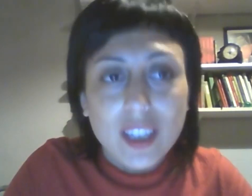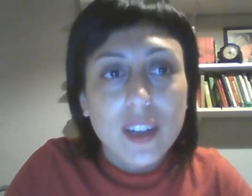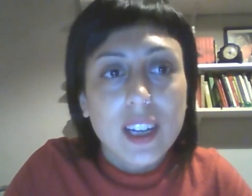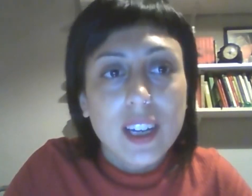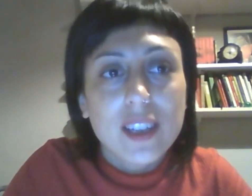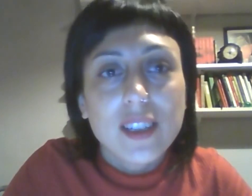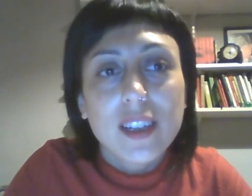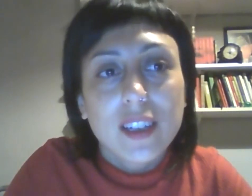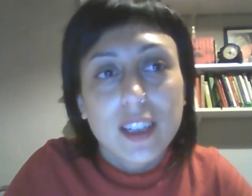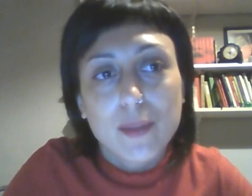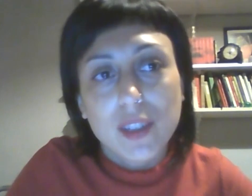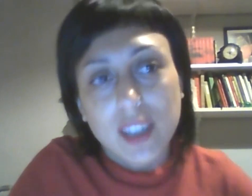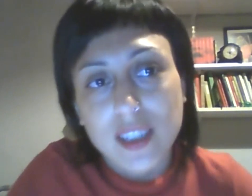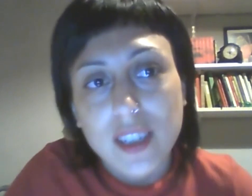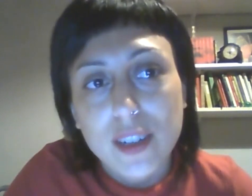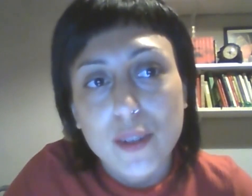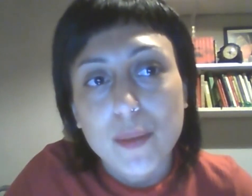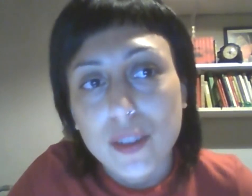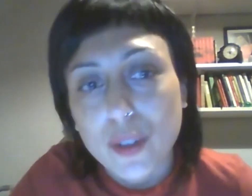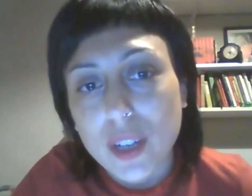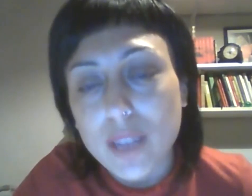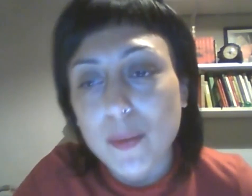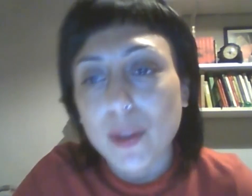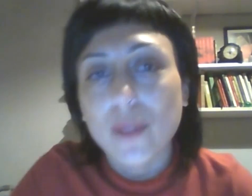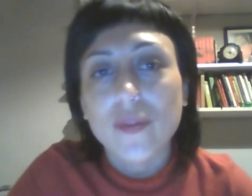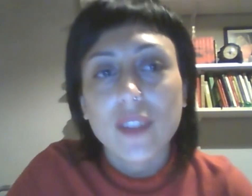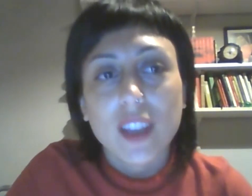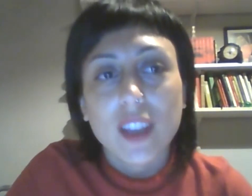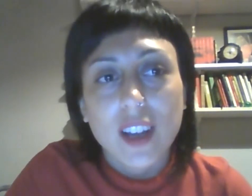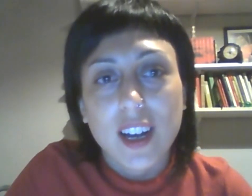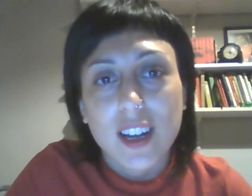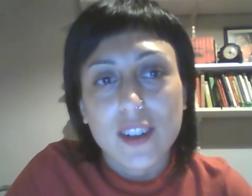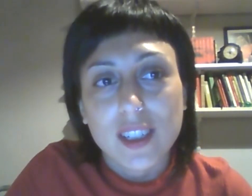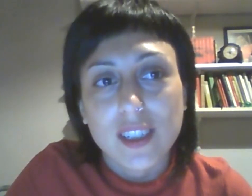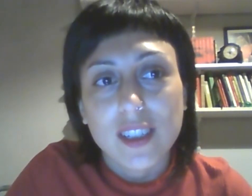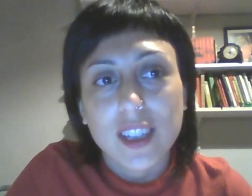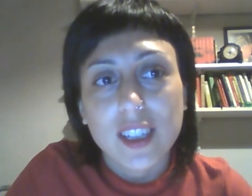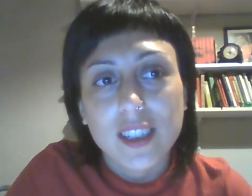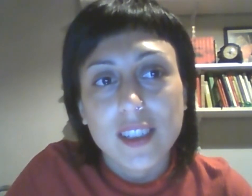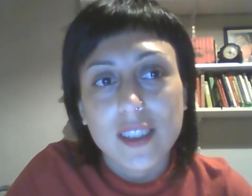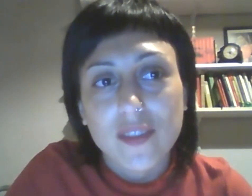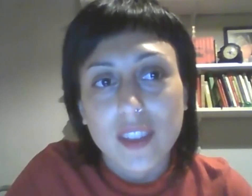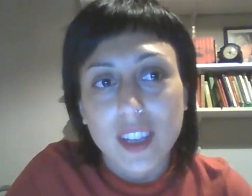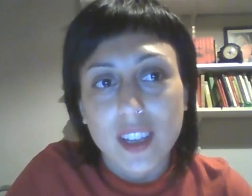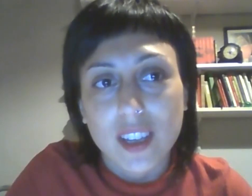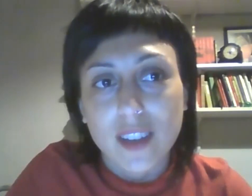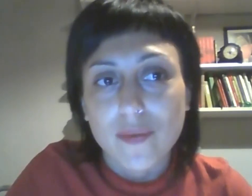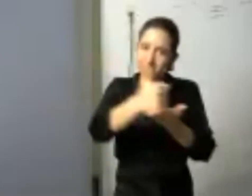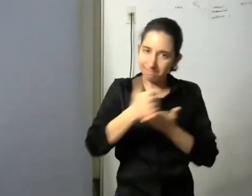agradecer queremos agradecer en nombre de todo el equipo a los asistentes de este